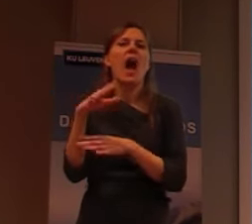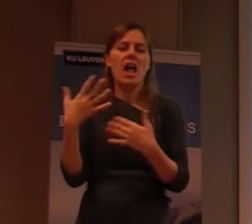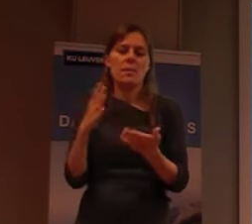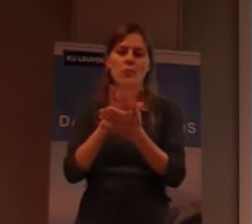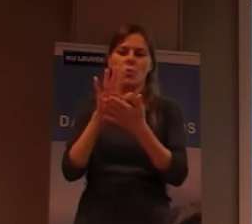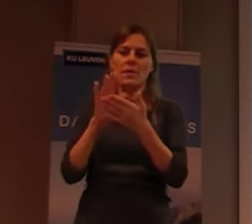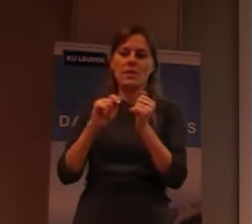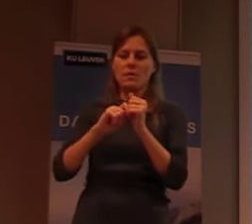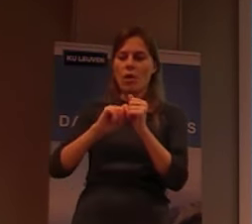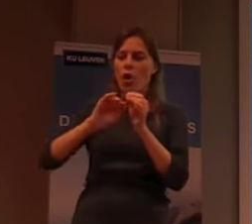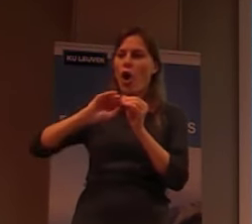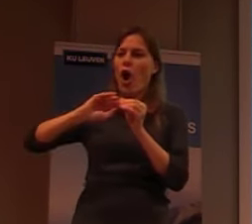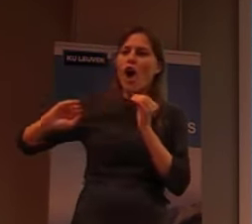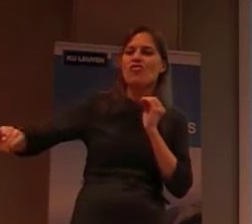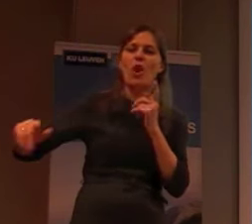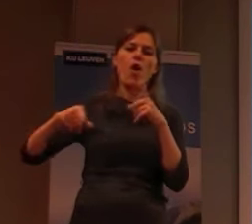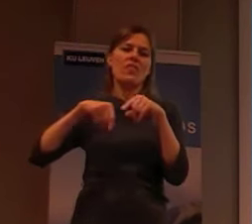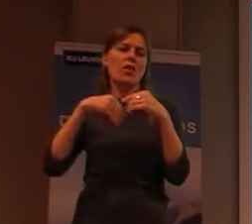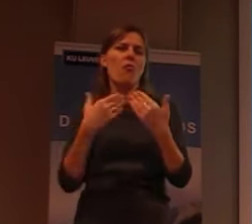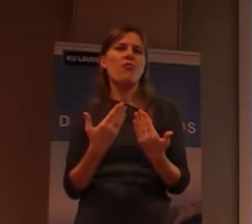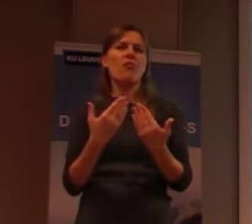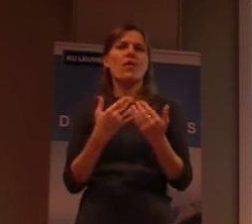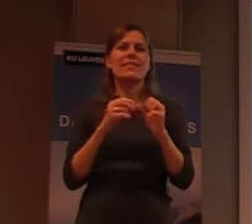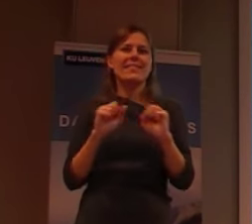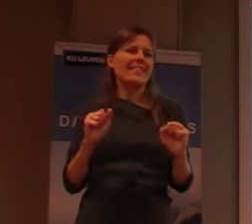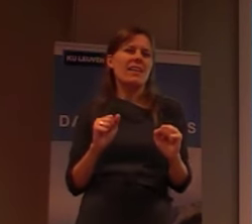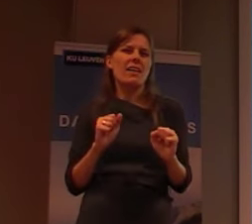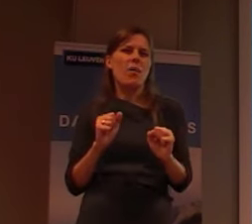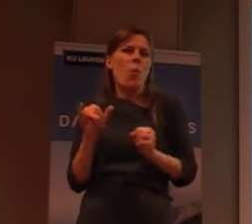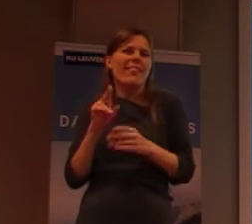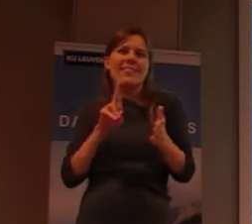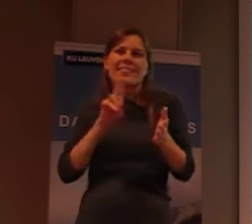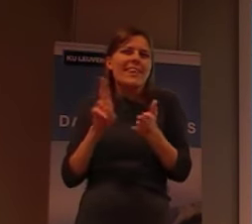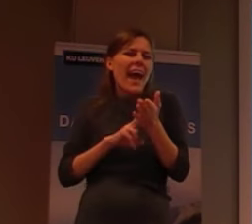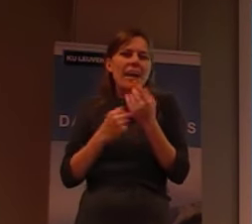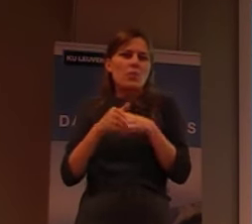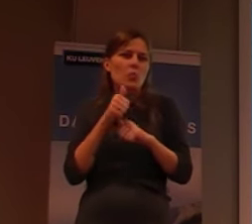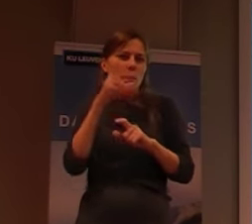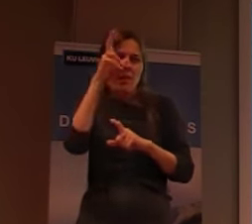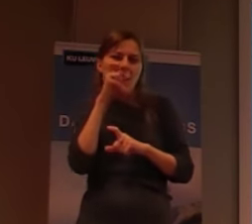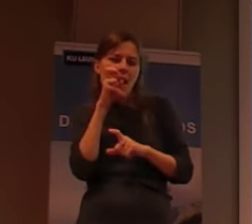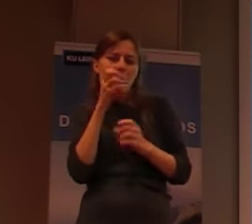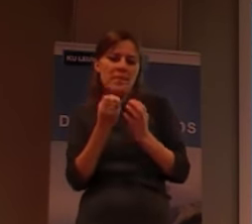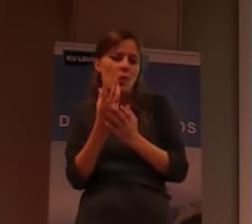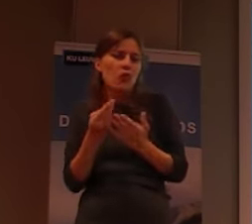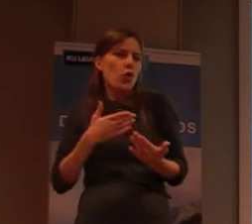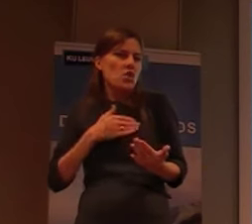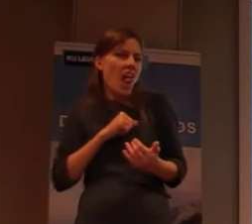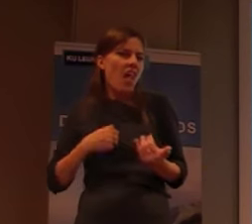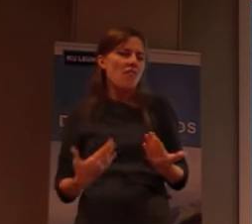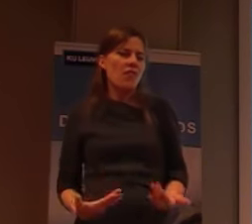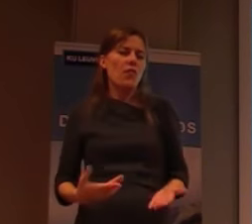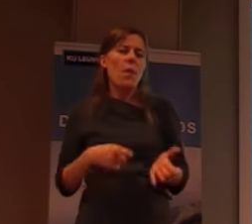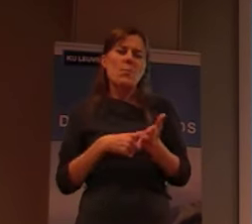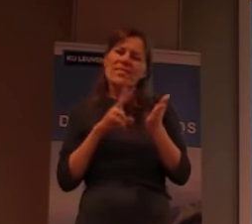uitsluiting, en van dingen die we eigenlijk niet goed begrijpen, dingen die ook nieuw zijn, ja, dat we toch echt